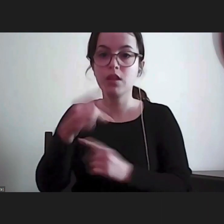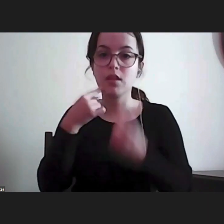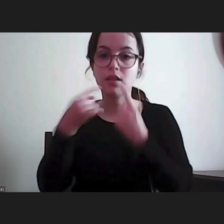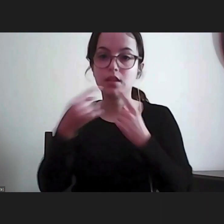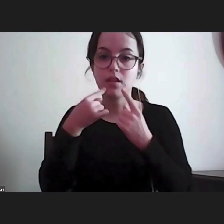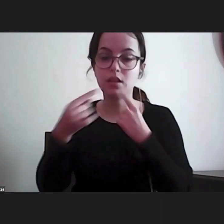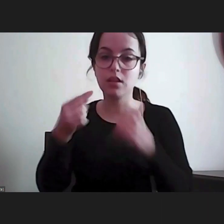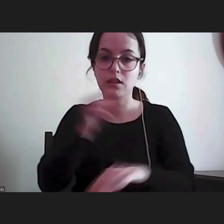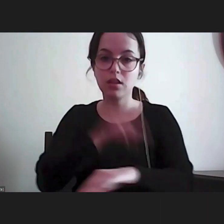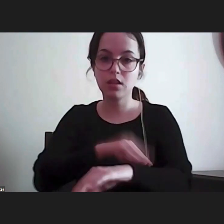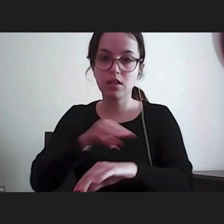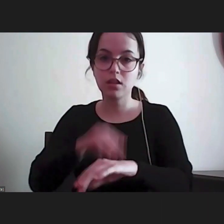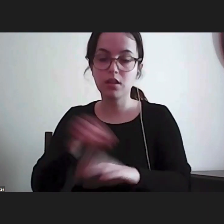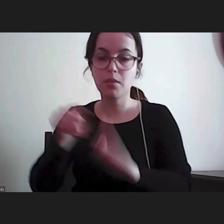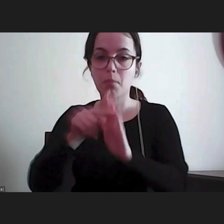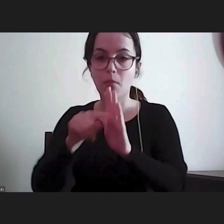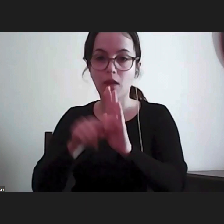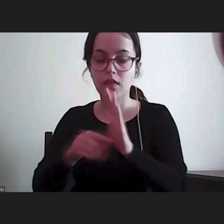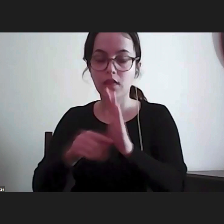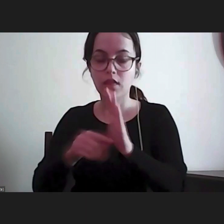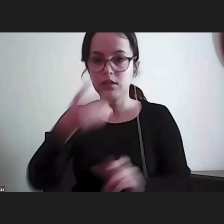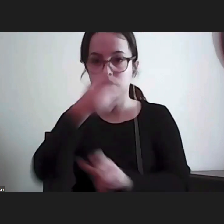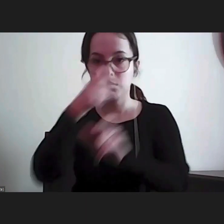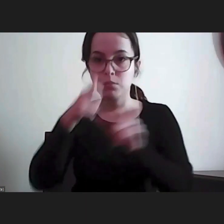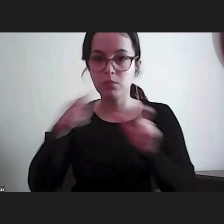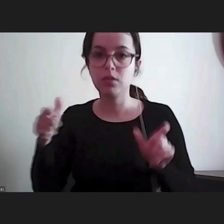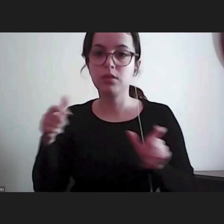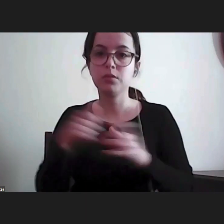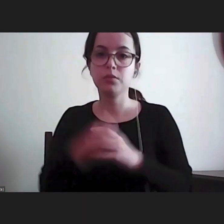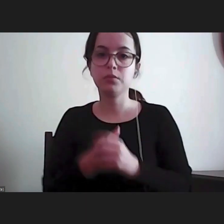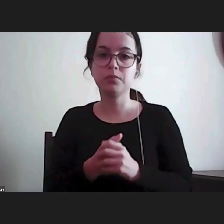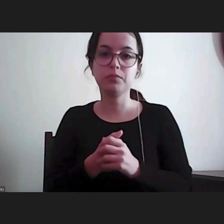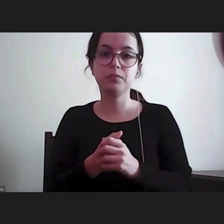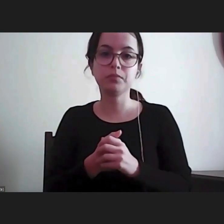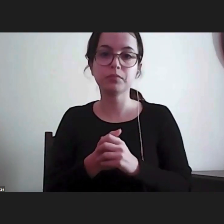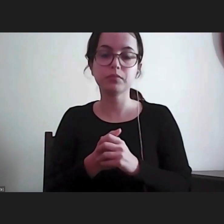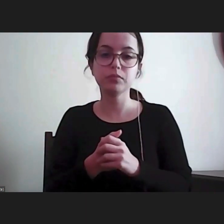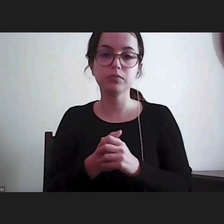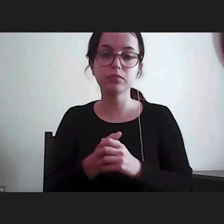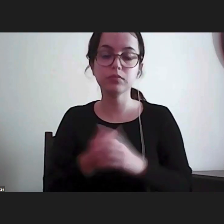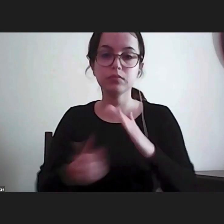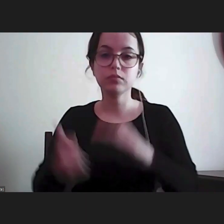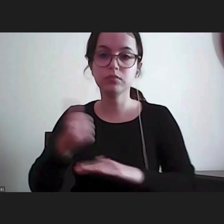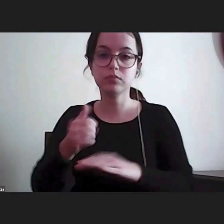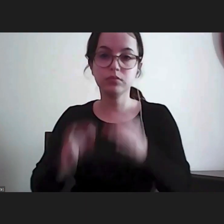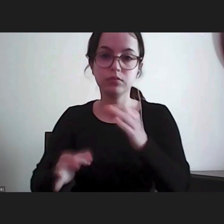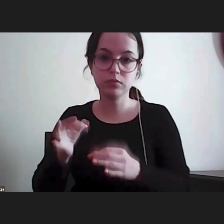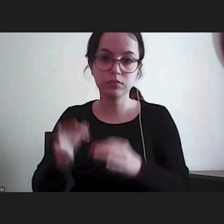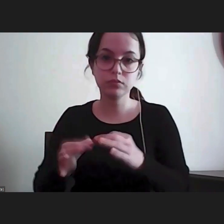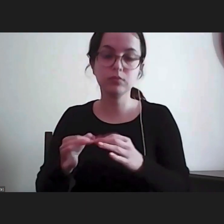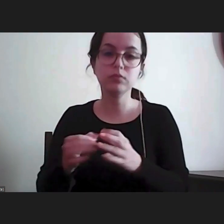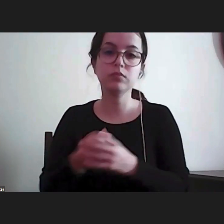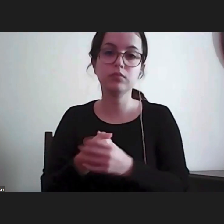administração em matéria de direitos humanos. Portanto, a provedoria gostava, tem esta